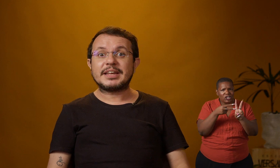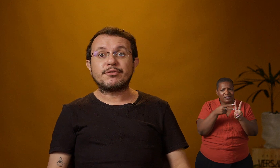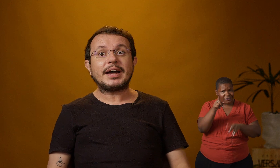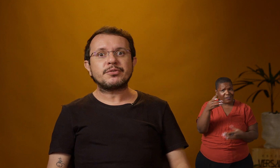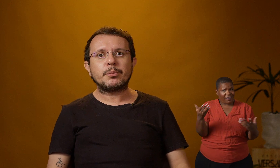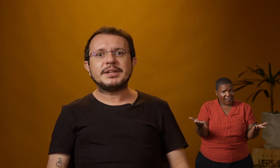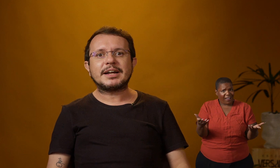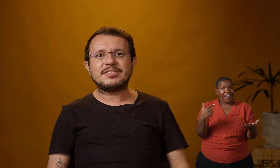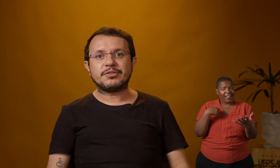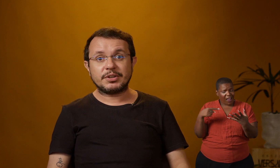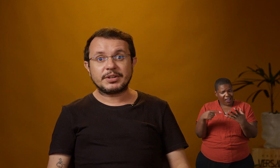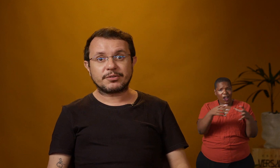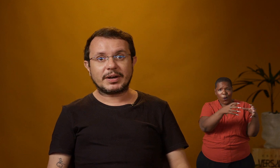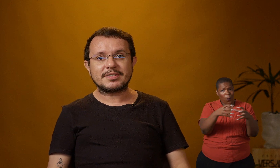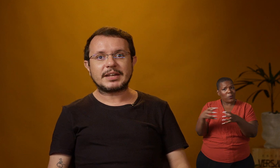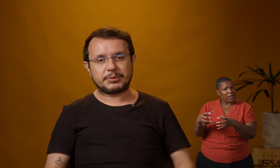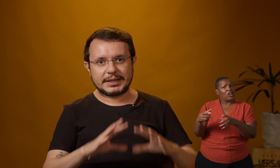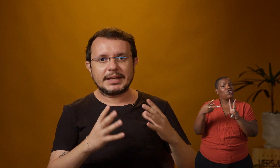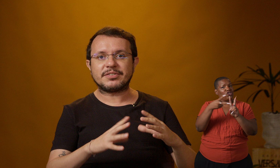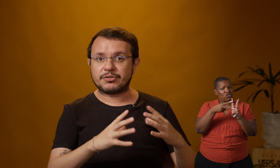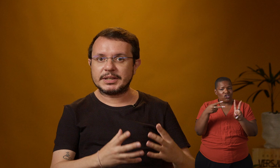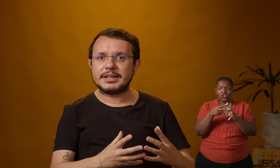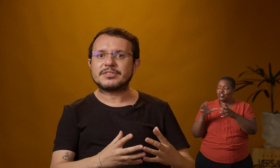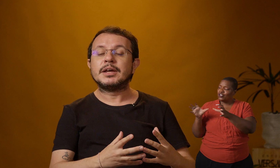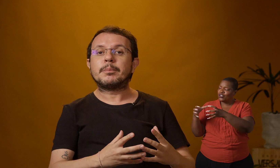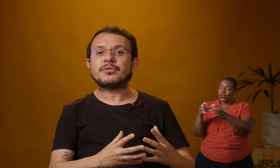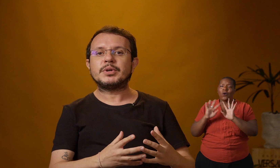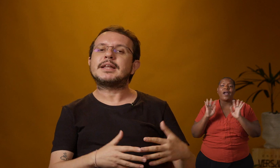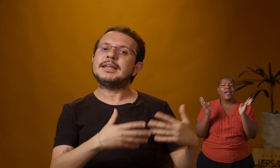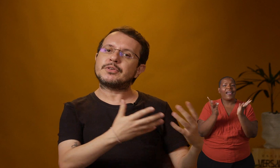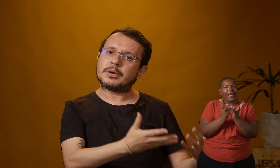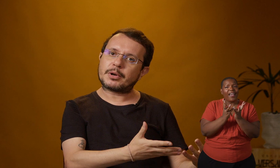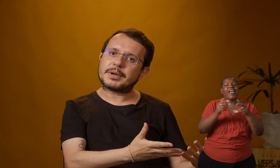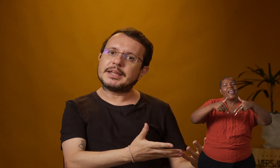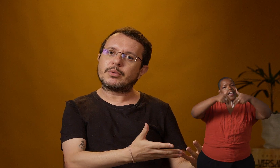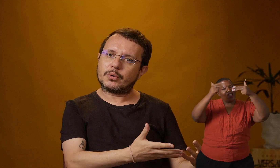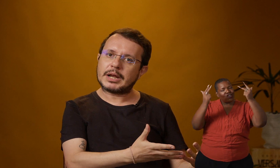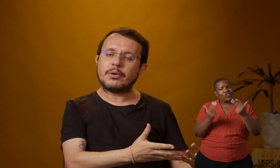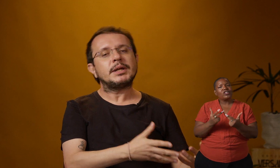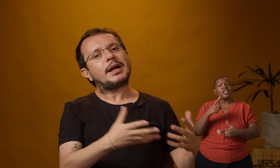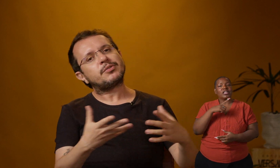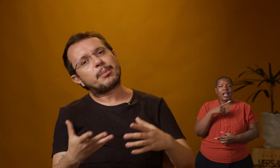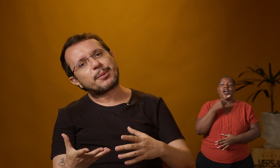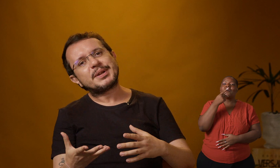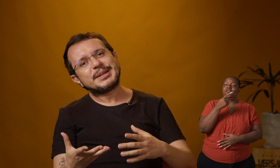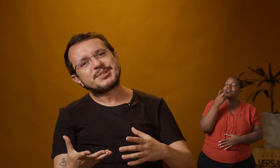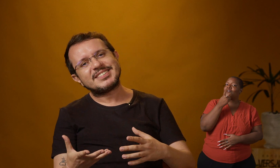é, várias comunidades indígenas, várias aldeias e etnias possuem, além da sua própria língua oral, a sua própria língua de